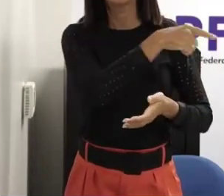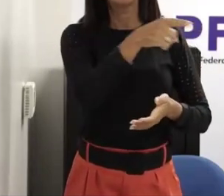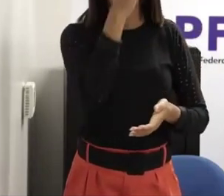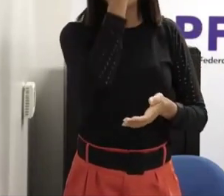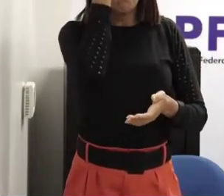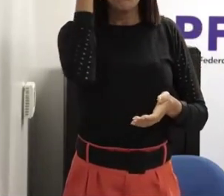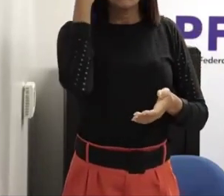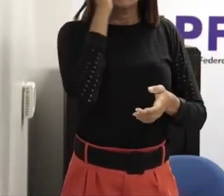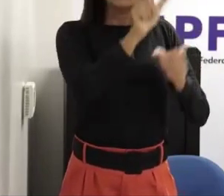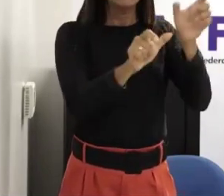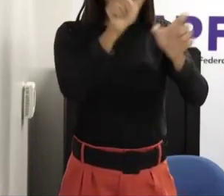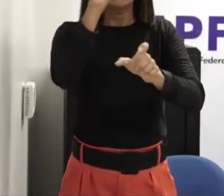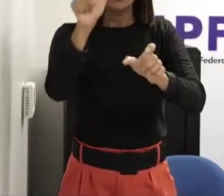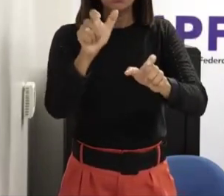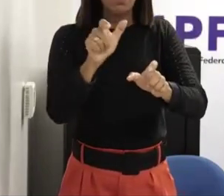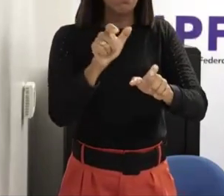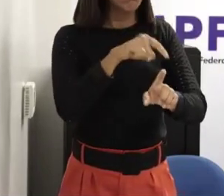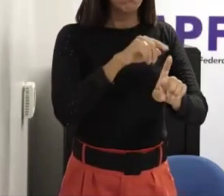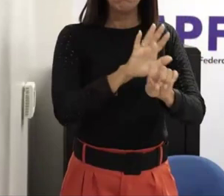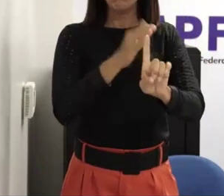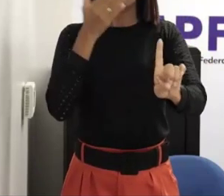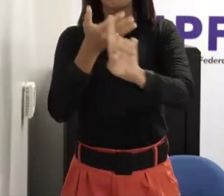isso as instituições têm resistência